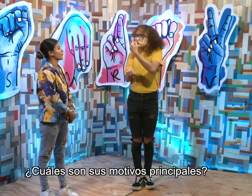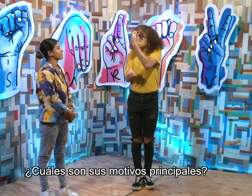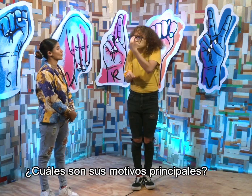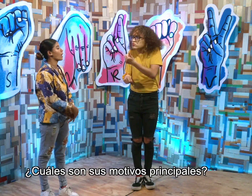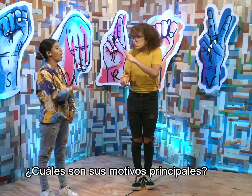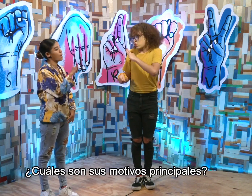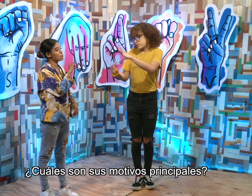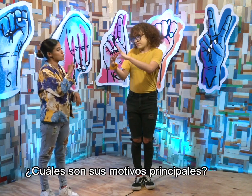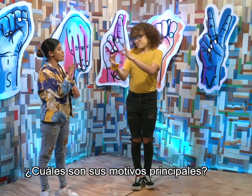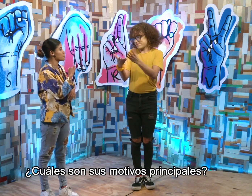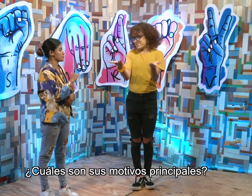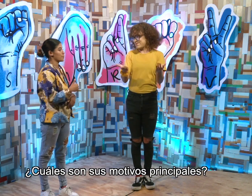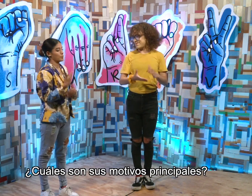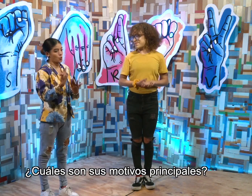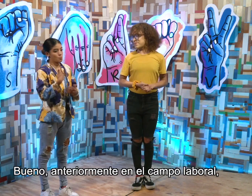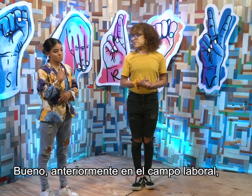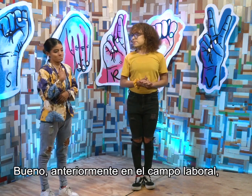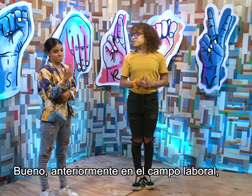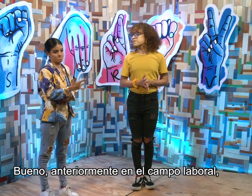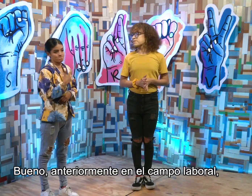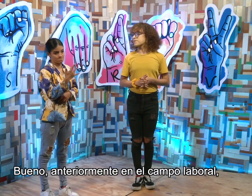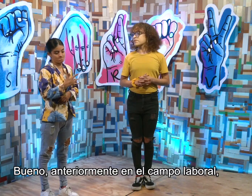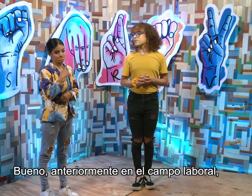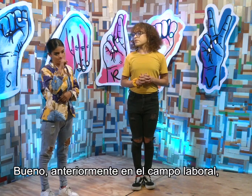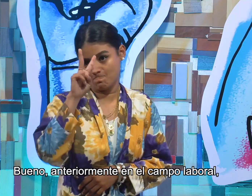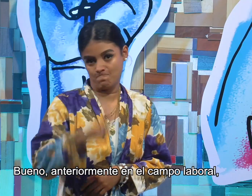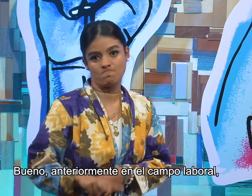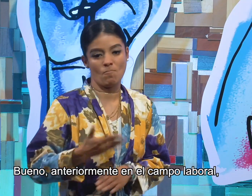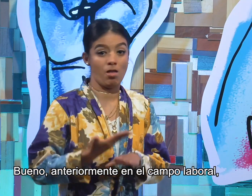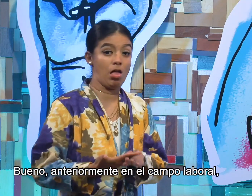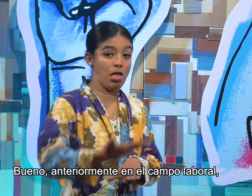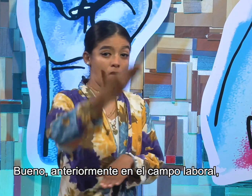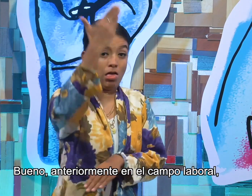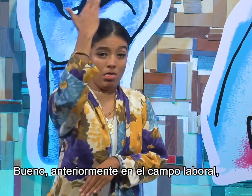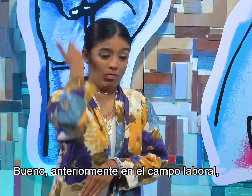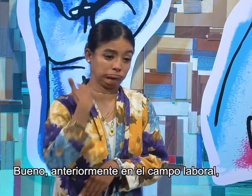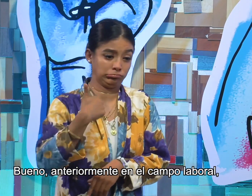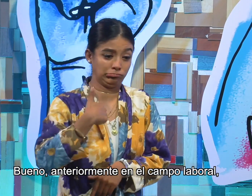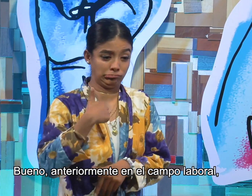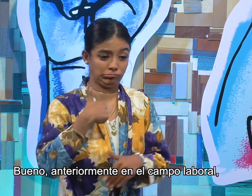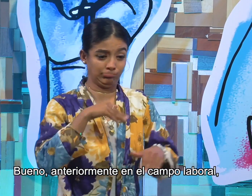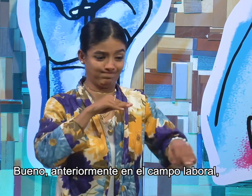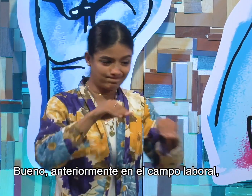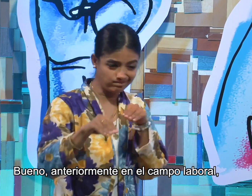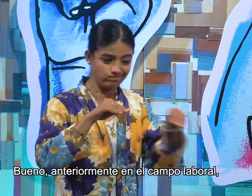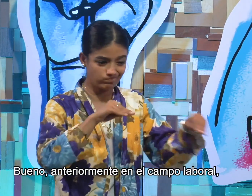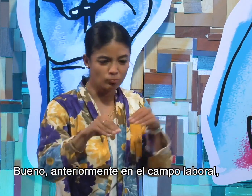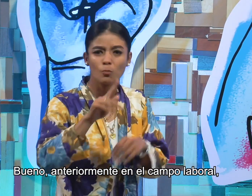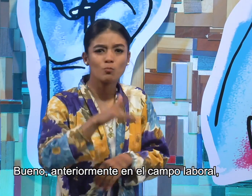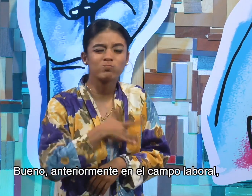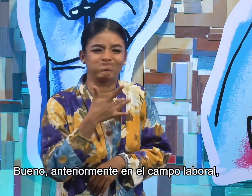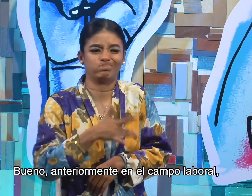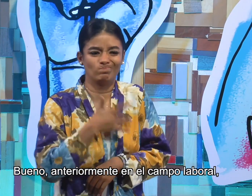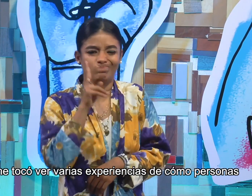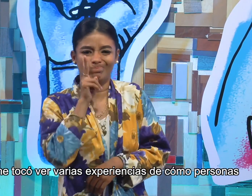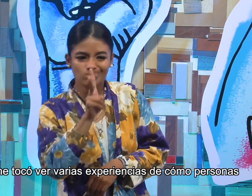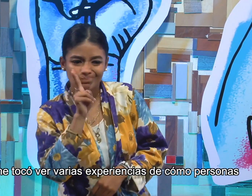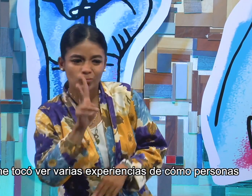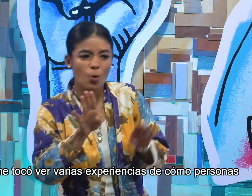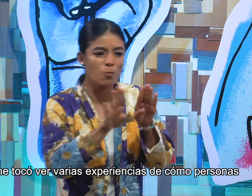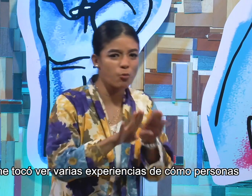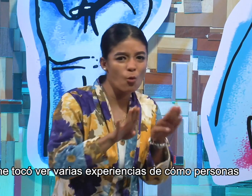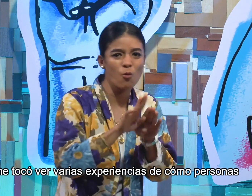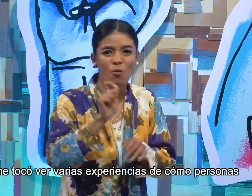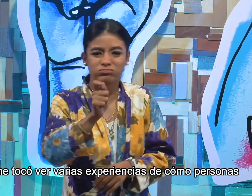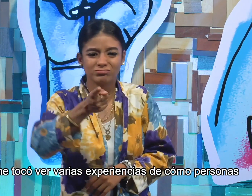¿Cuáles son sus motivos principales? Bueno, anteriormente, en el campo laboral, me